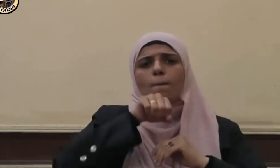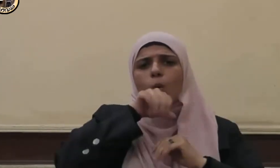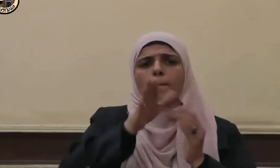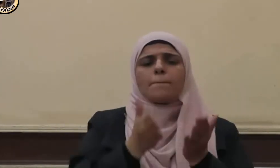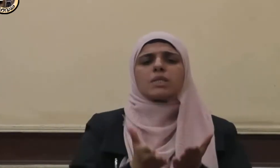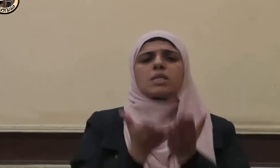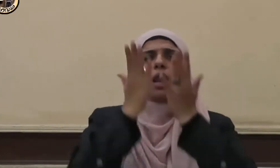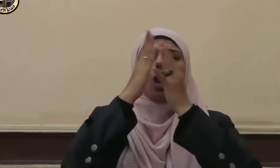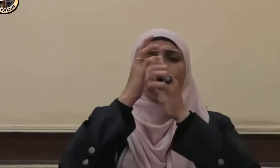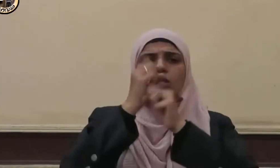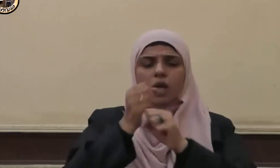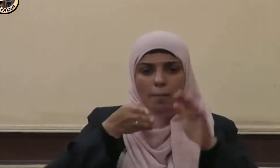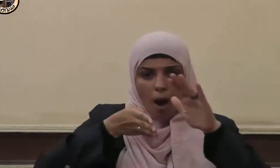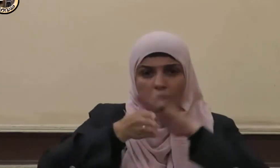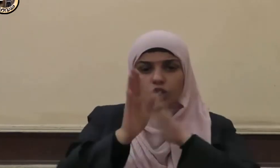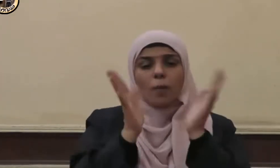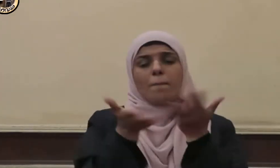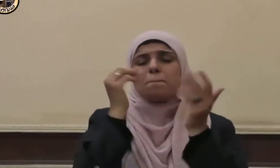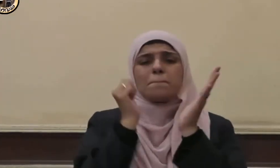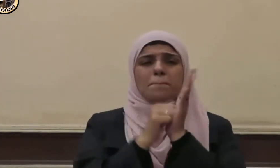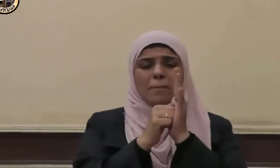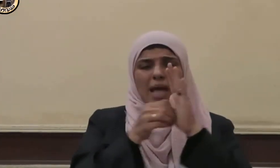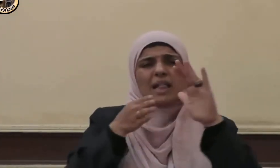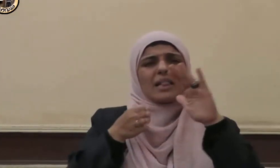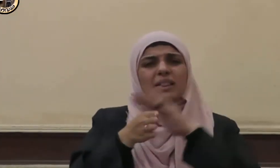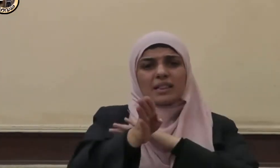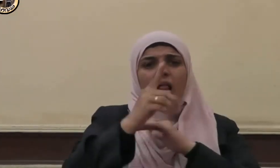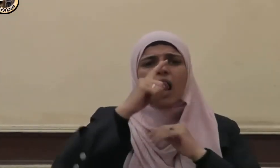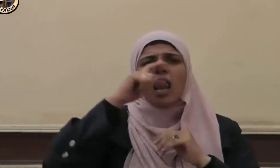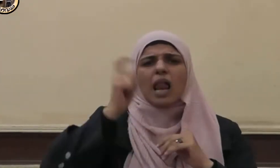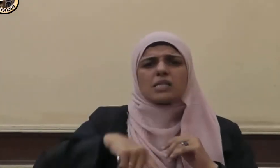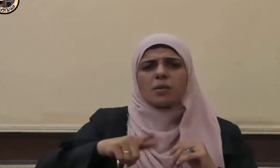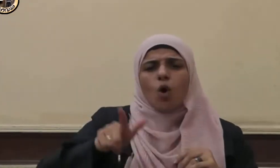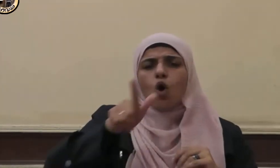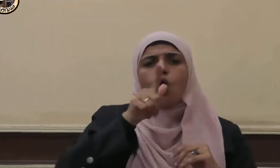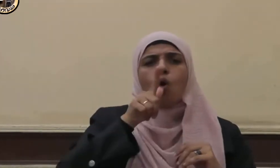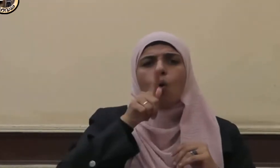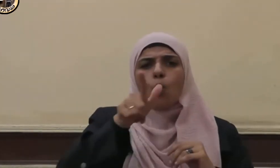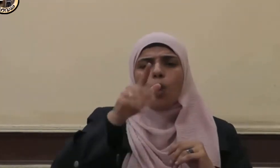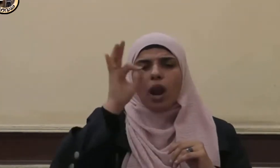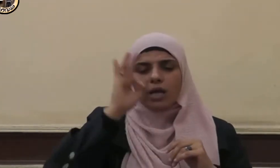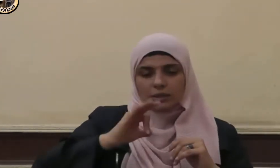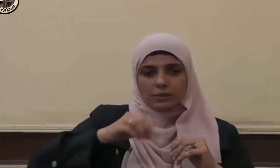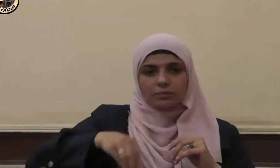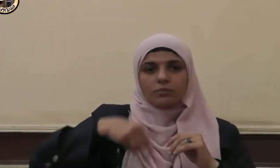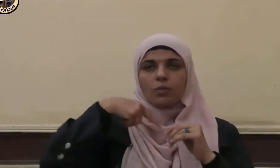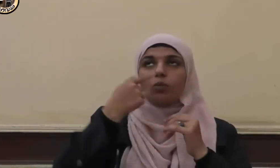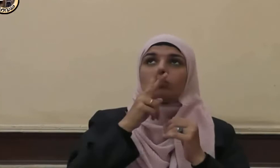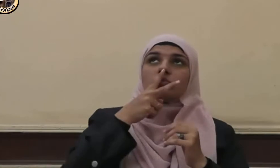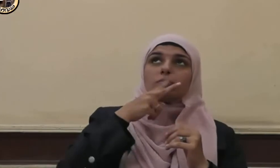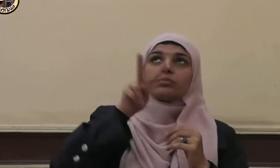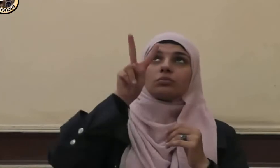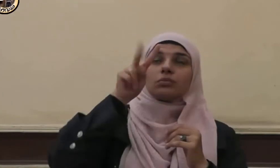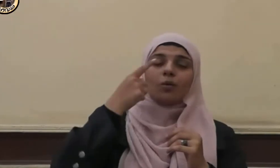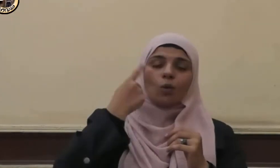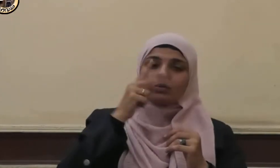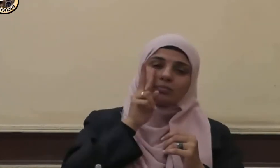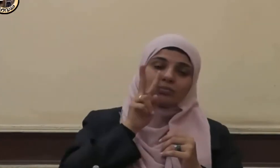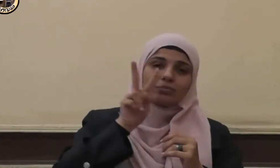وسلم من بيتي قط إلا رفع طرفه إلى السماء وقال اللهم